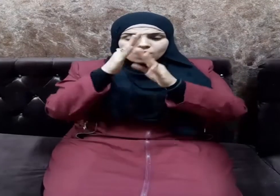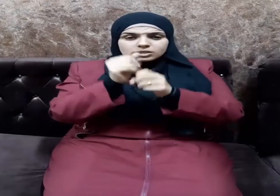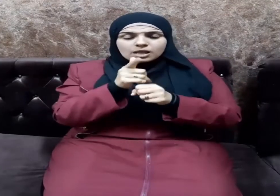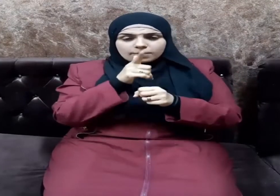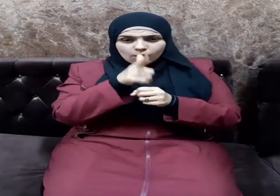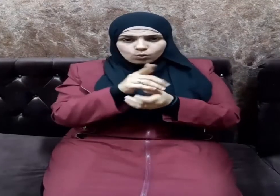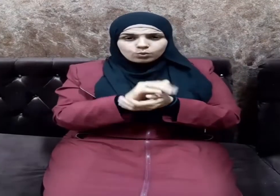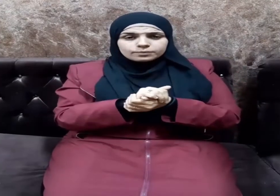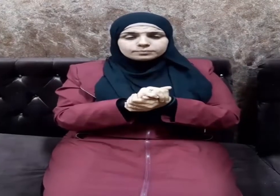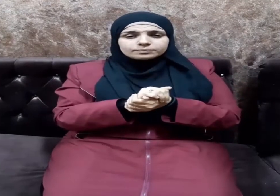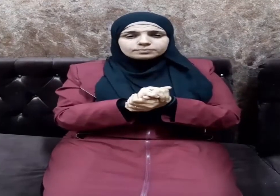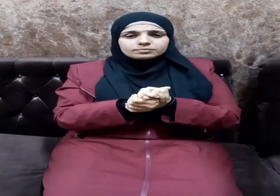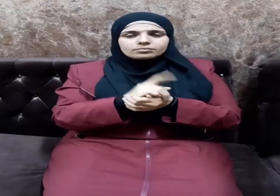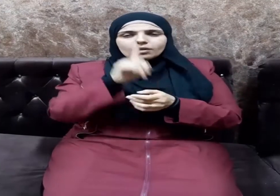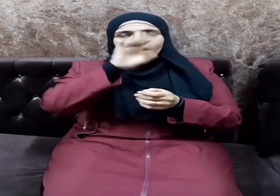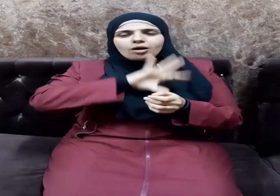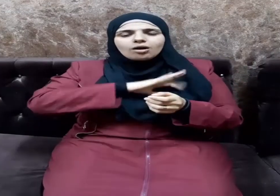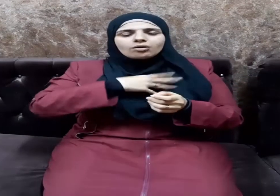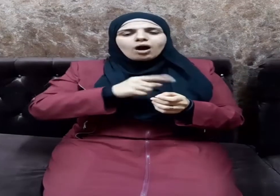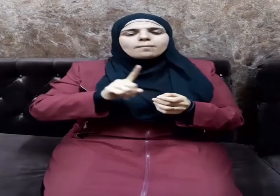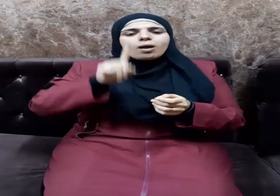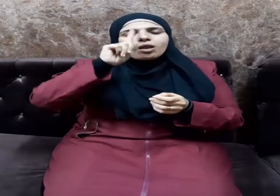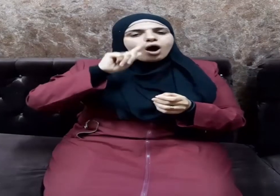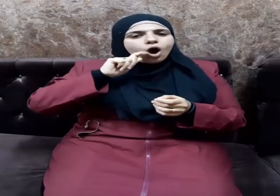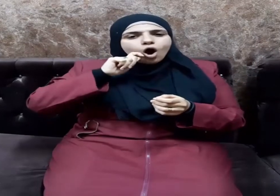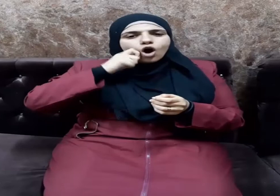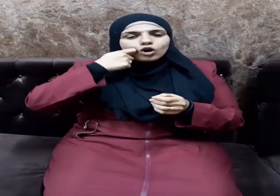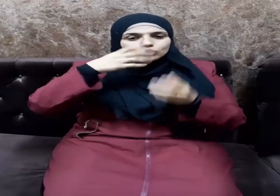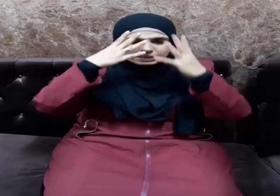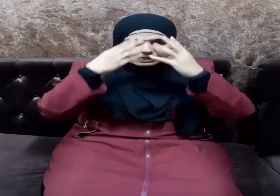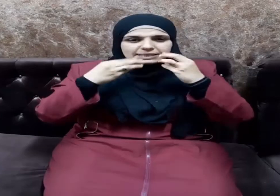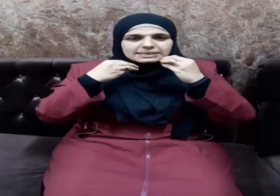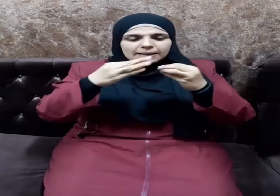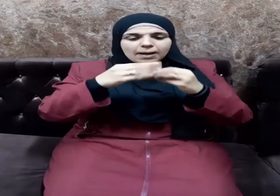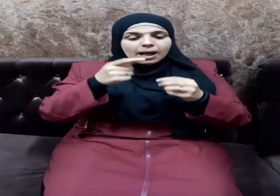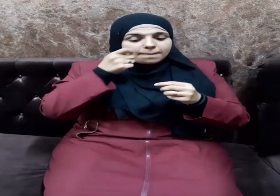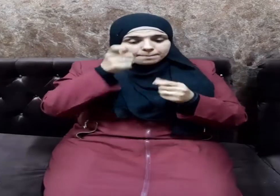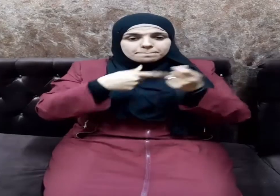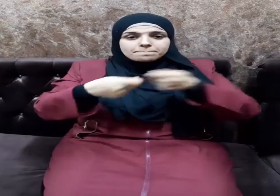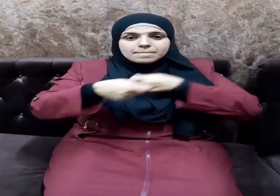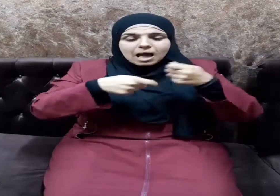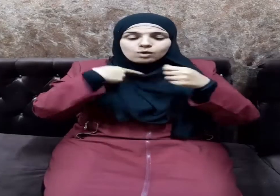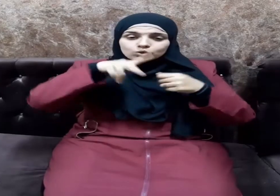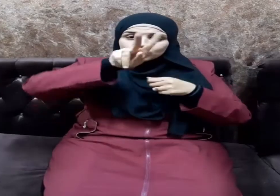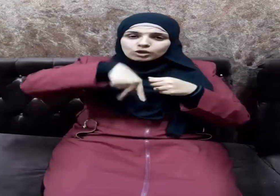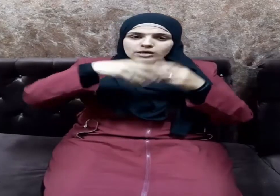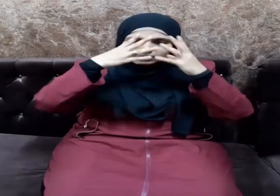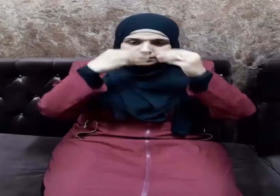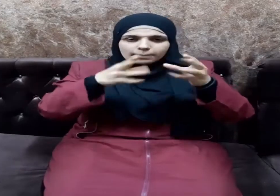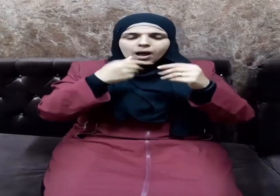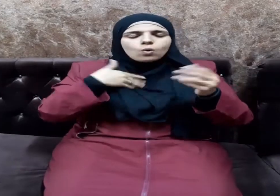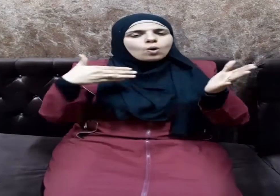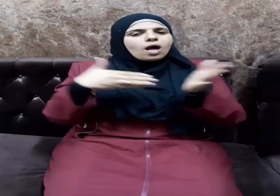وسلم رحم الله رجلا سمحا إذا باع وإذا اشترى وإذا اقتضى